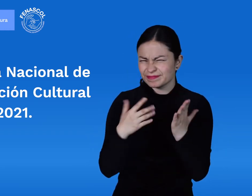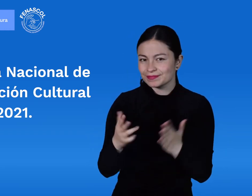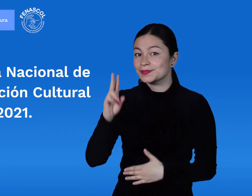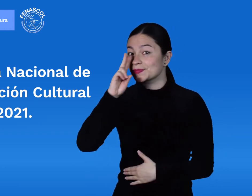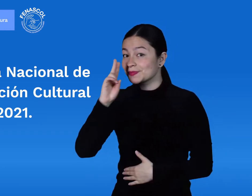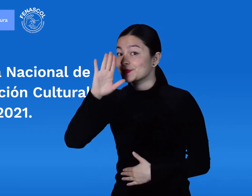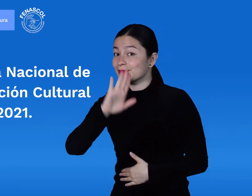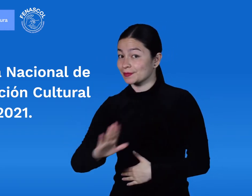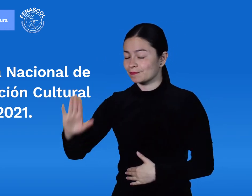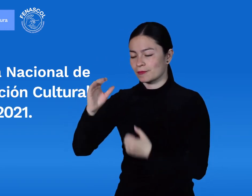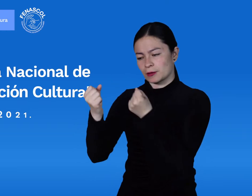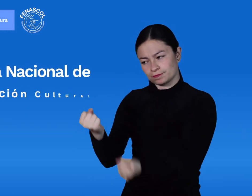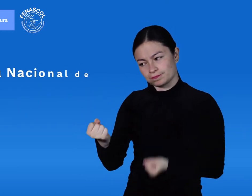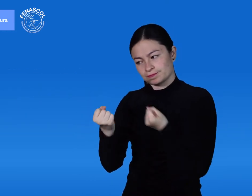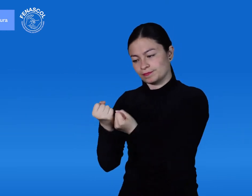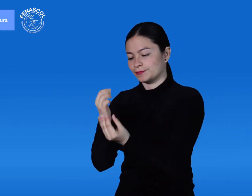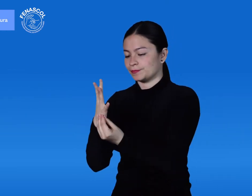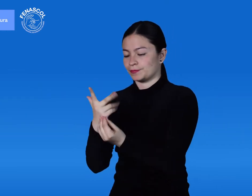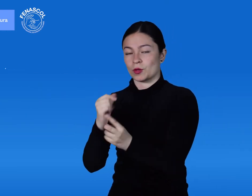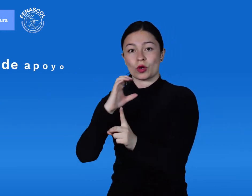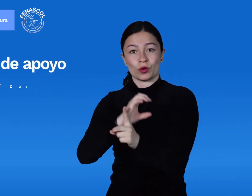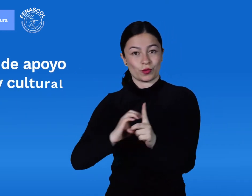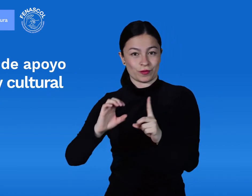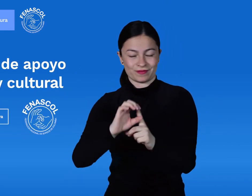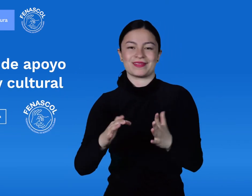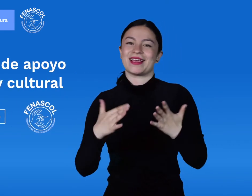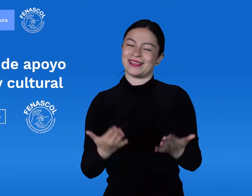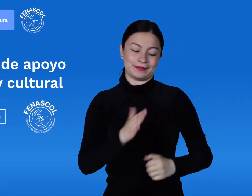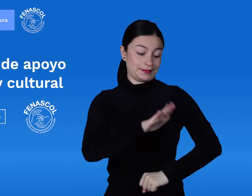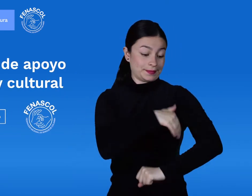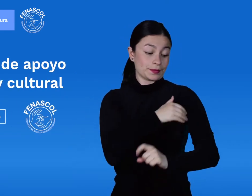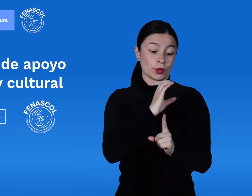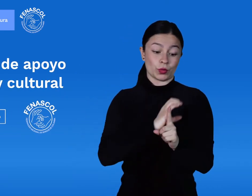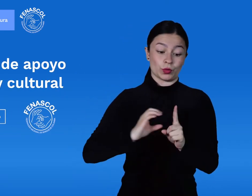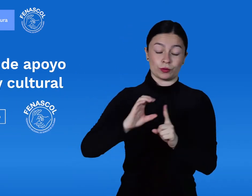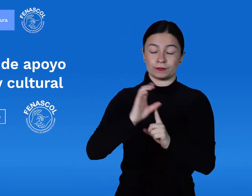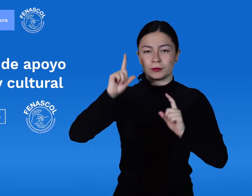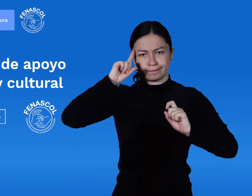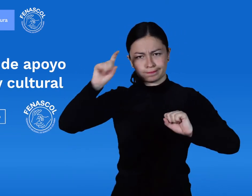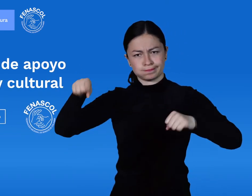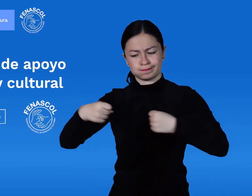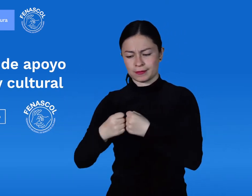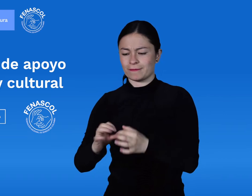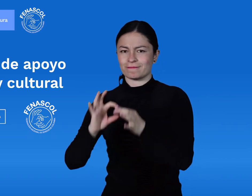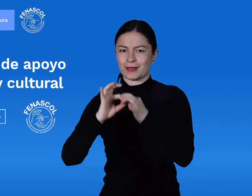2021, se ha realizado un convenio de apoyo artístico y cultural entre el Ministerio de Cultura y FENASCOL,